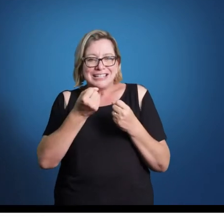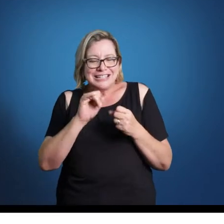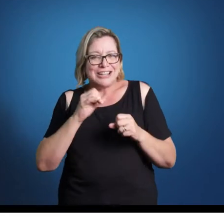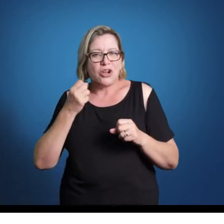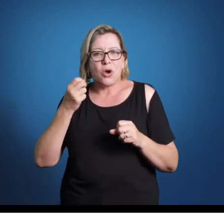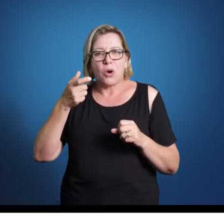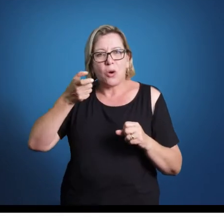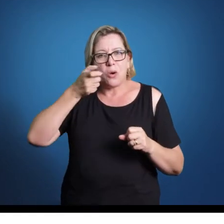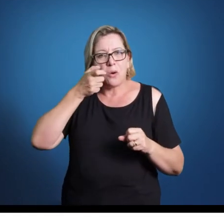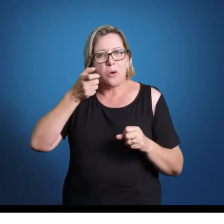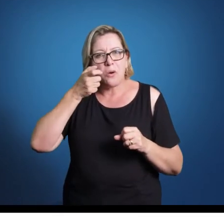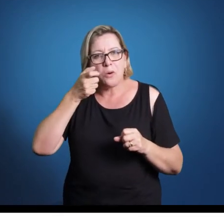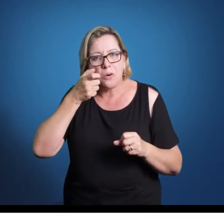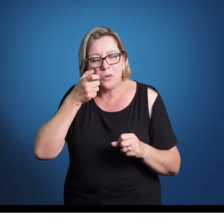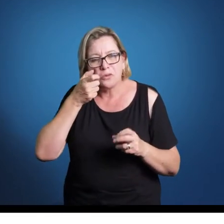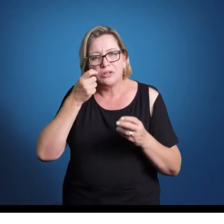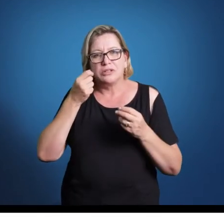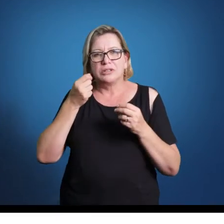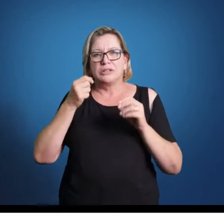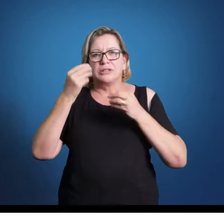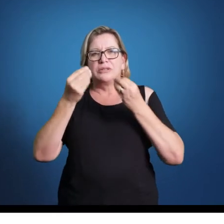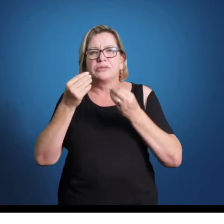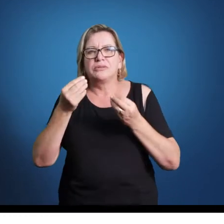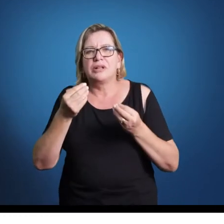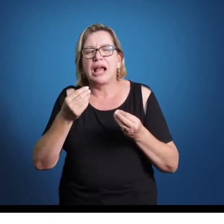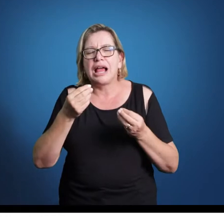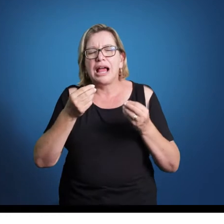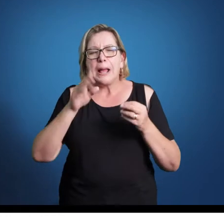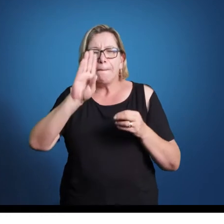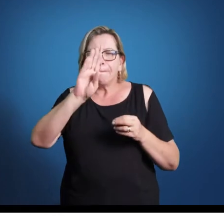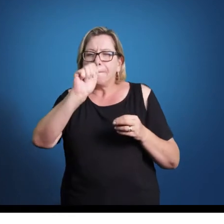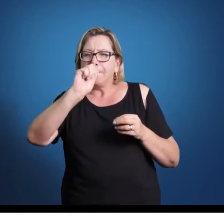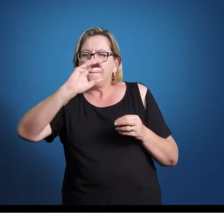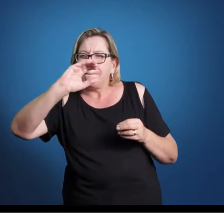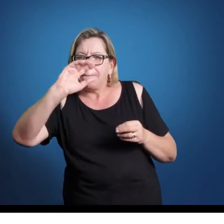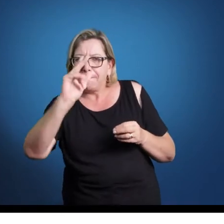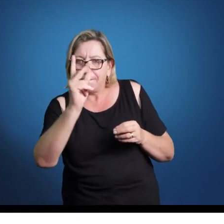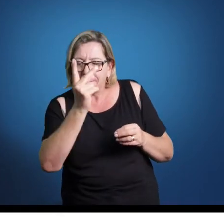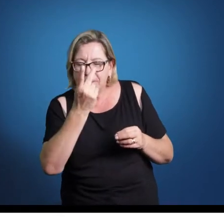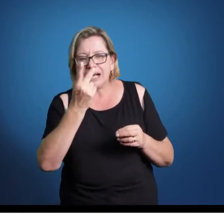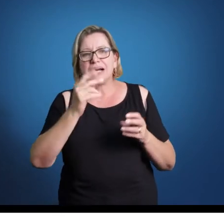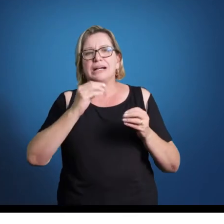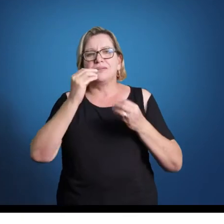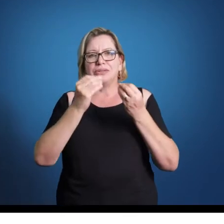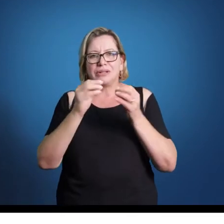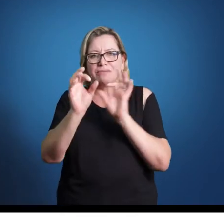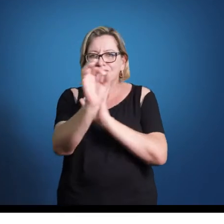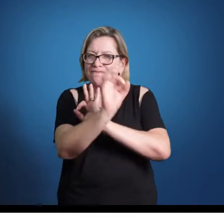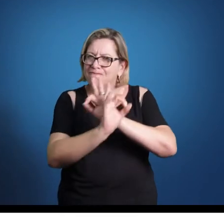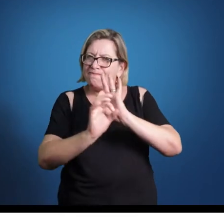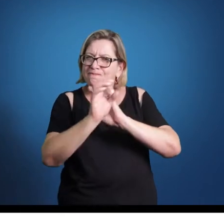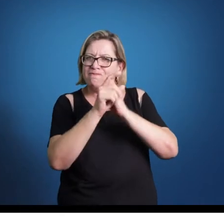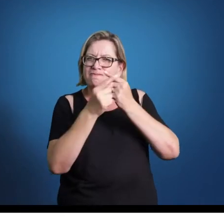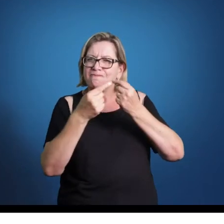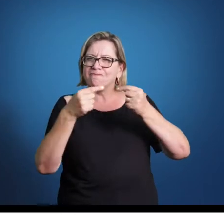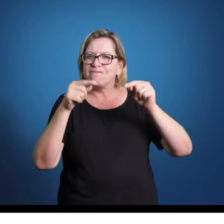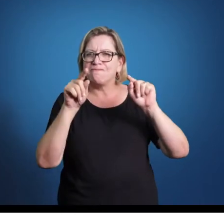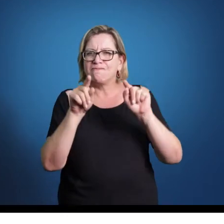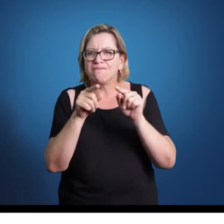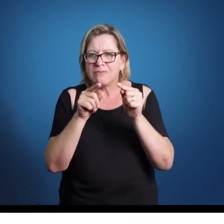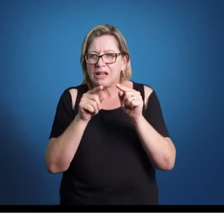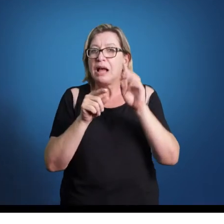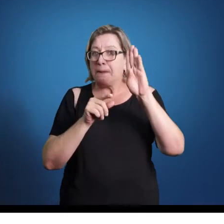Herper, sobretudo, por exemplo, o Bach, no final da sua trajetória, no final da trajetória do barroco, o um compositor